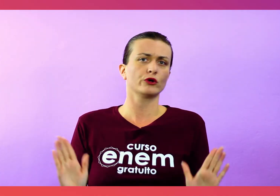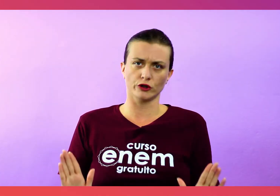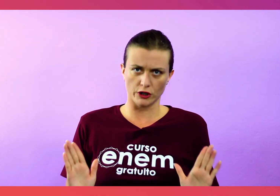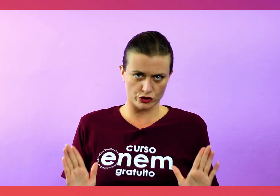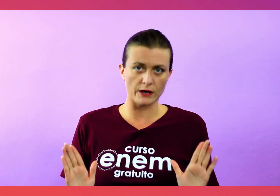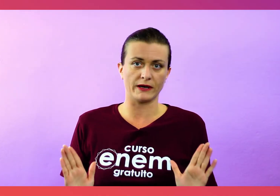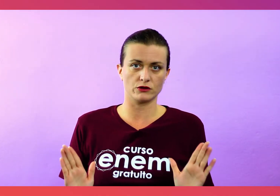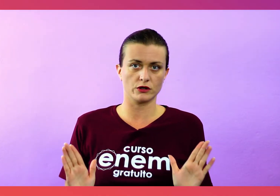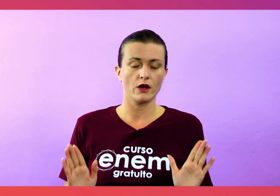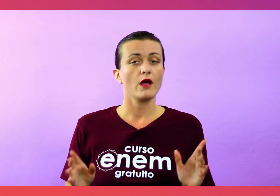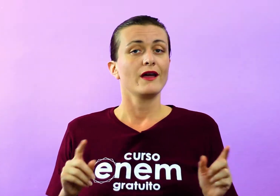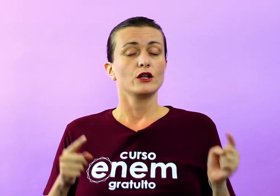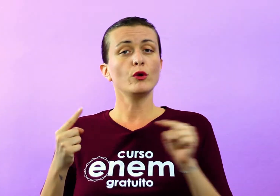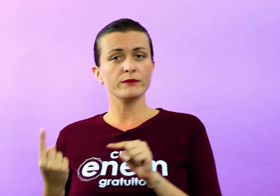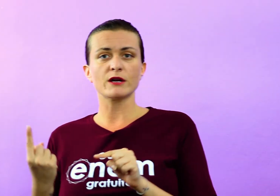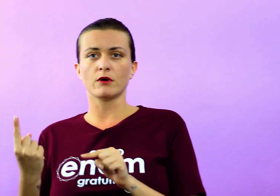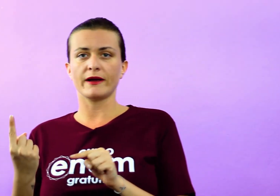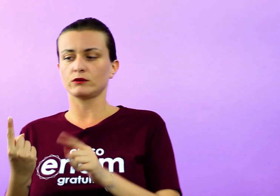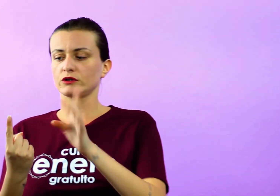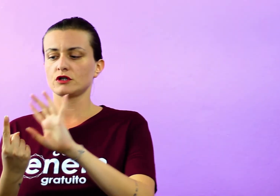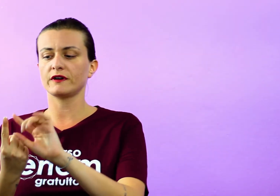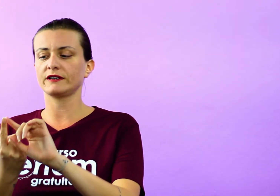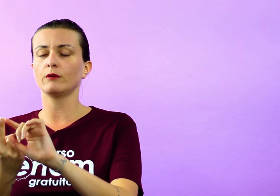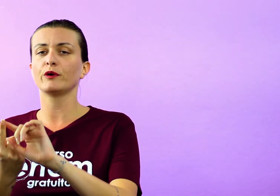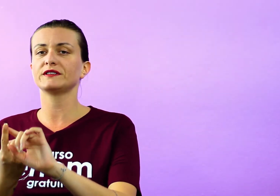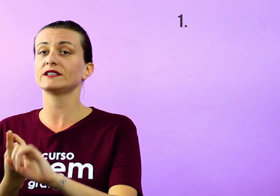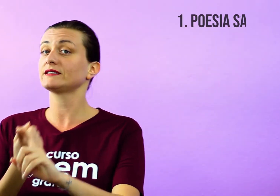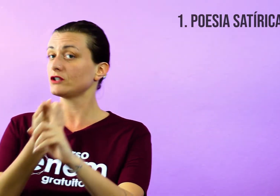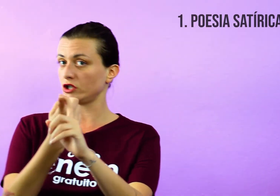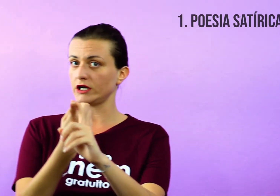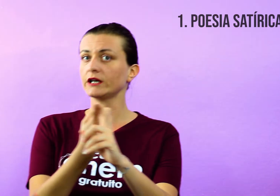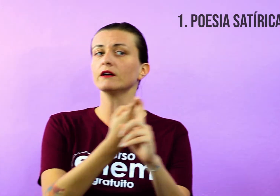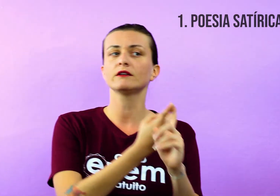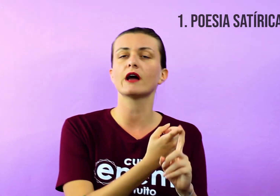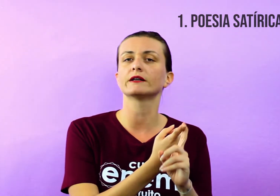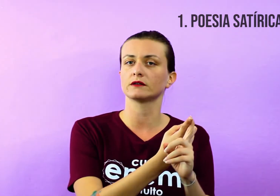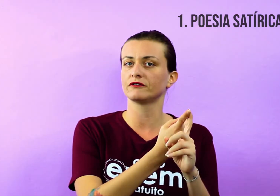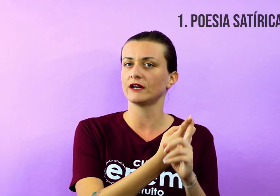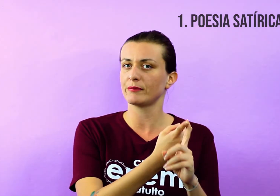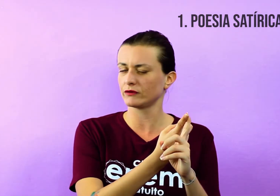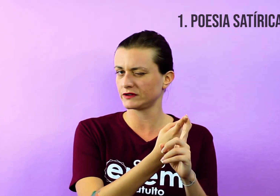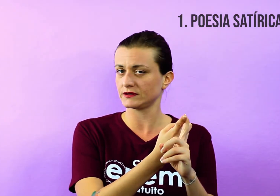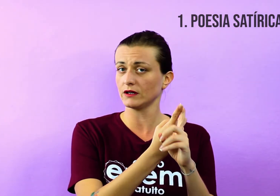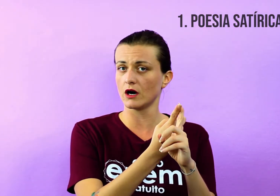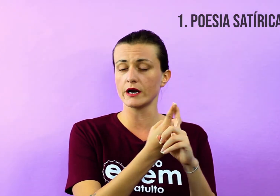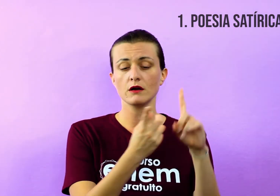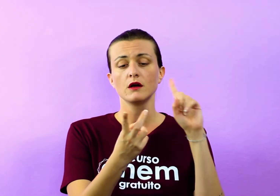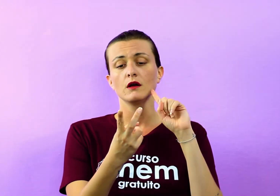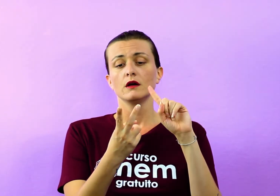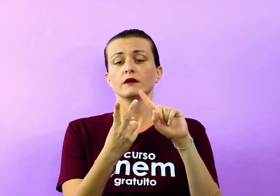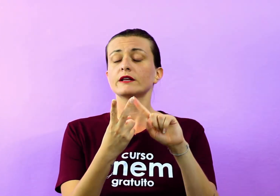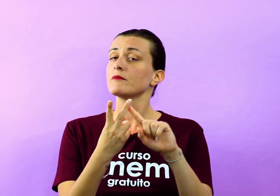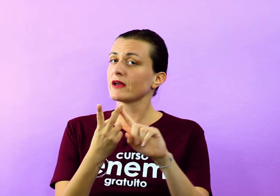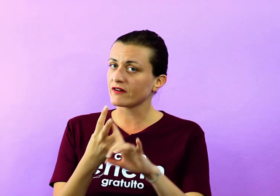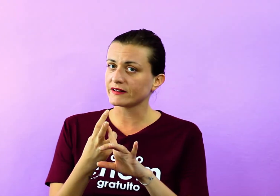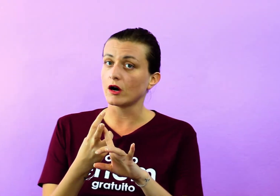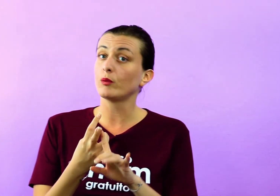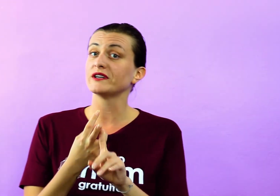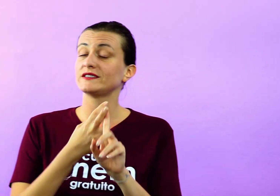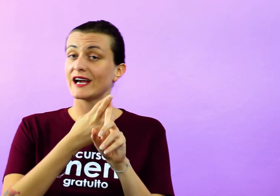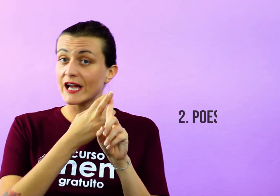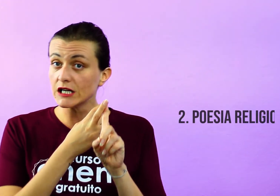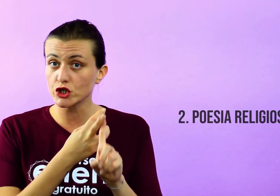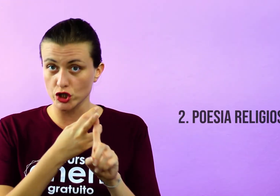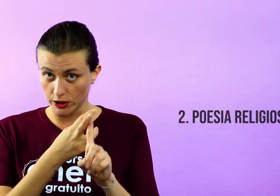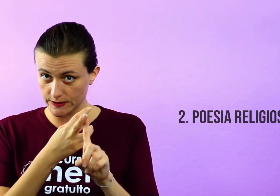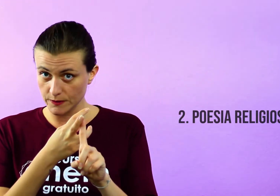misturam cronologicamente. Num primeiro momento, gente vai ter uma poesia satírica, que é essa que eu falei para vocês agora. Também vai ter